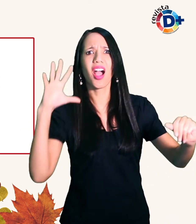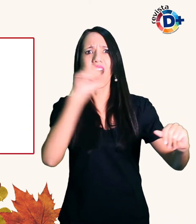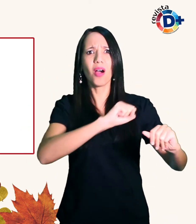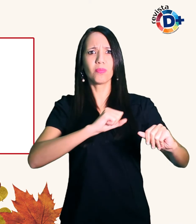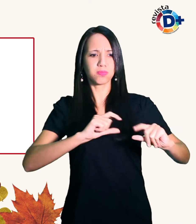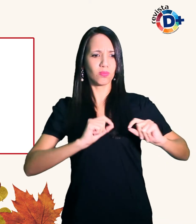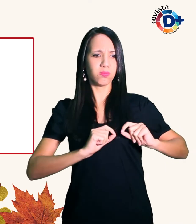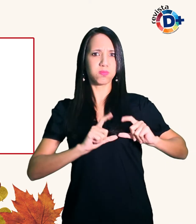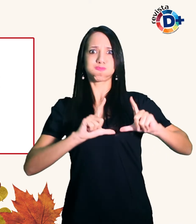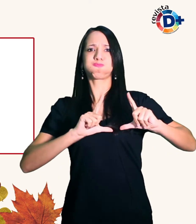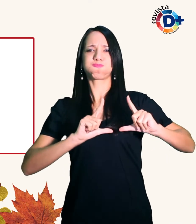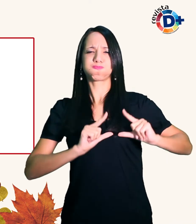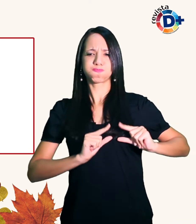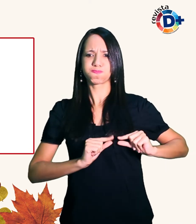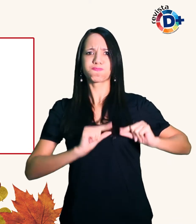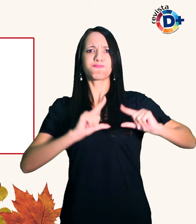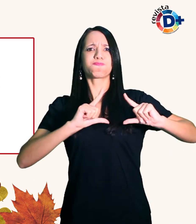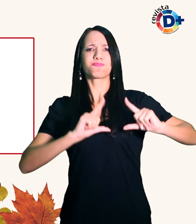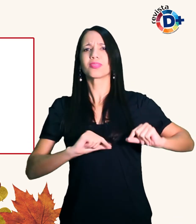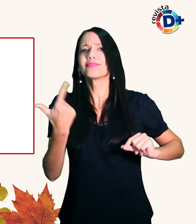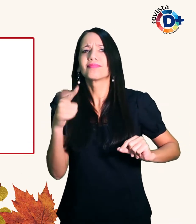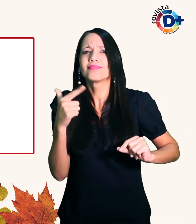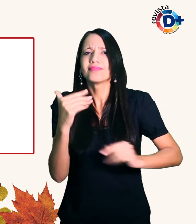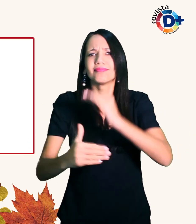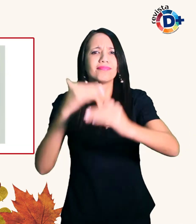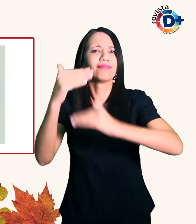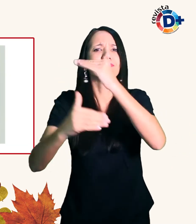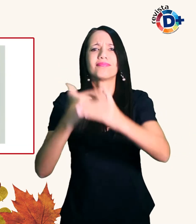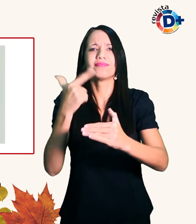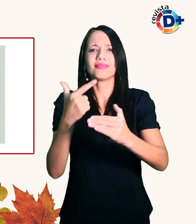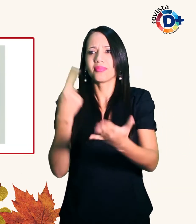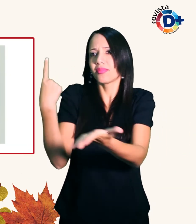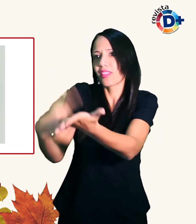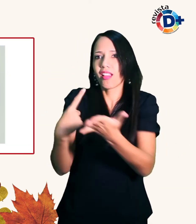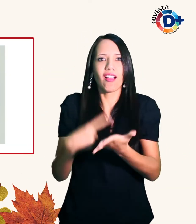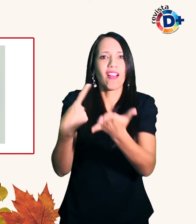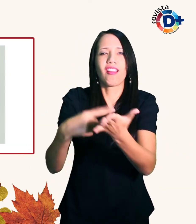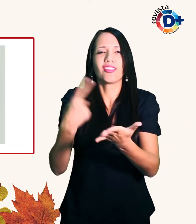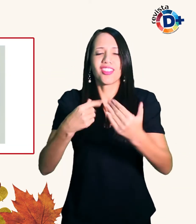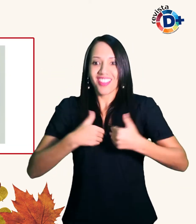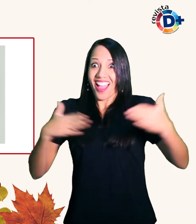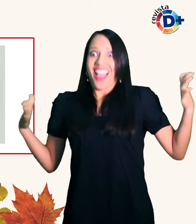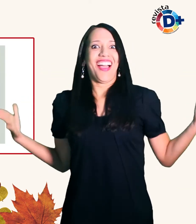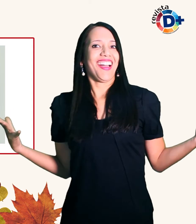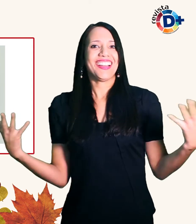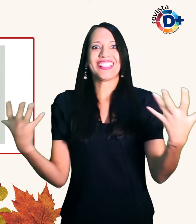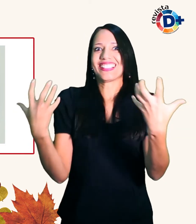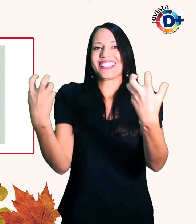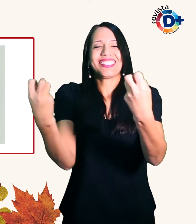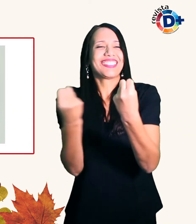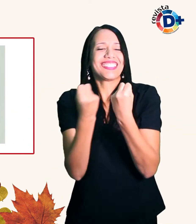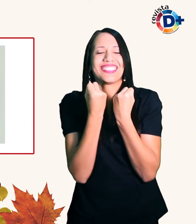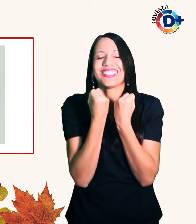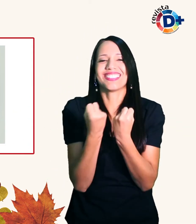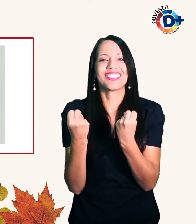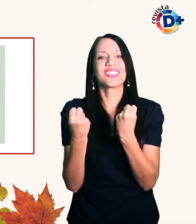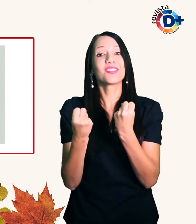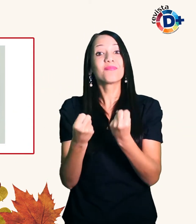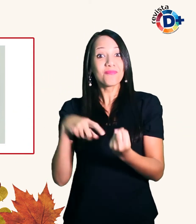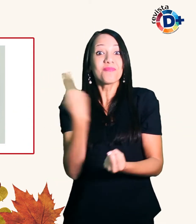construção do compromisso e da entrega O que a gente quer nos relacionamentos assemelha-se ao que